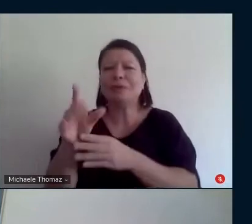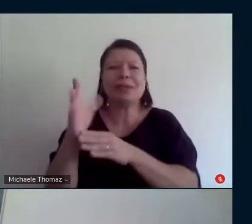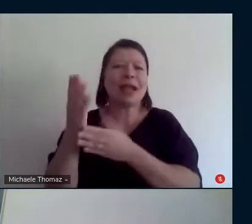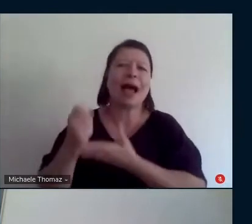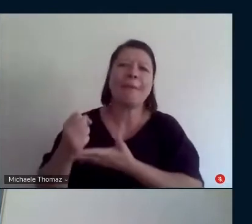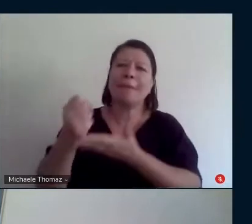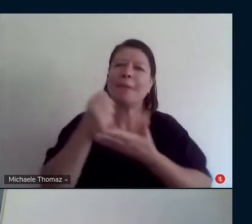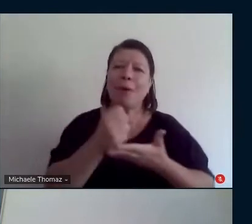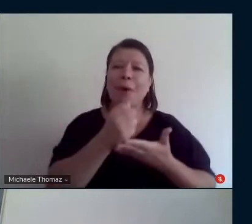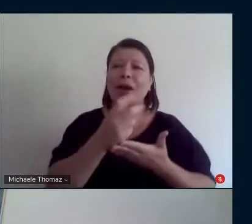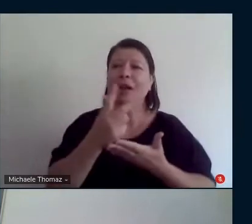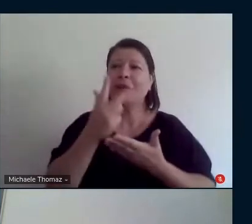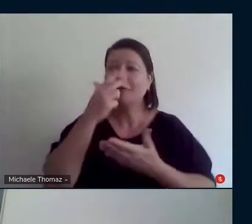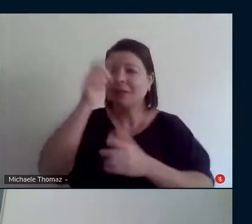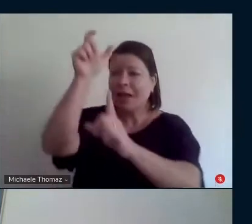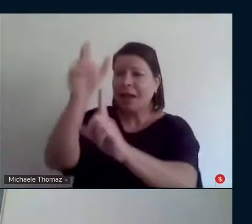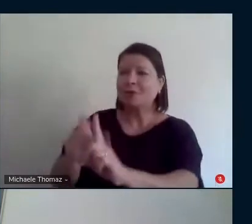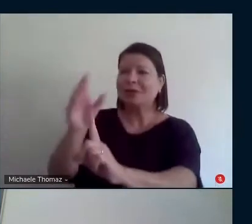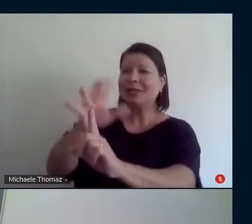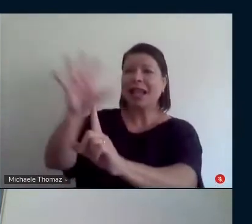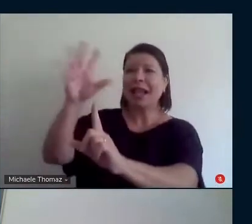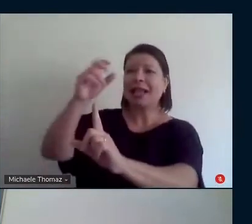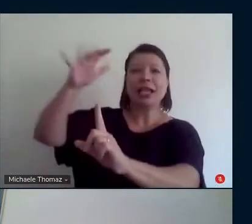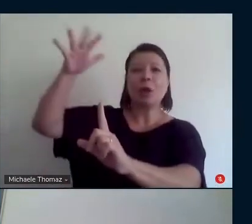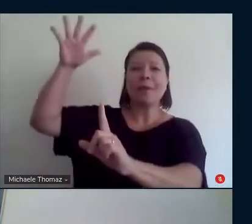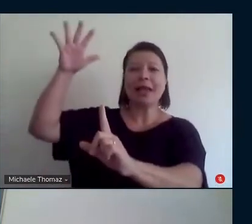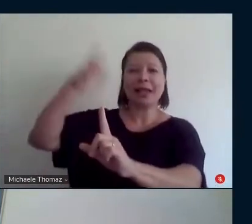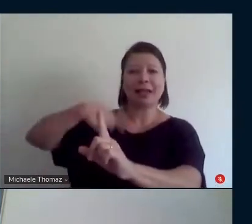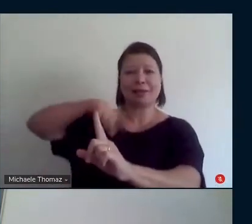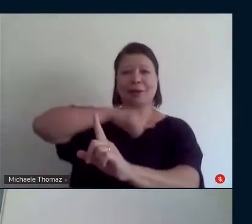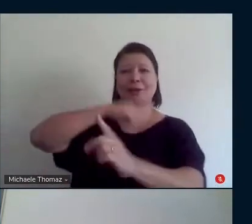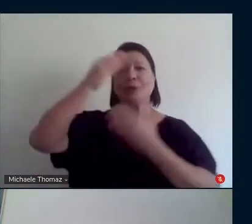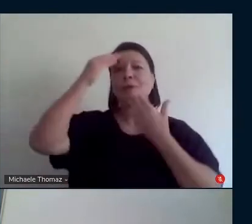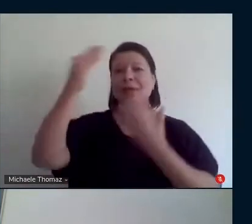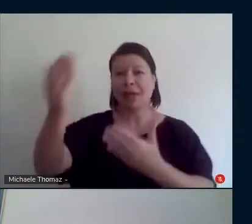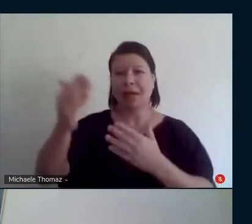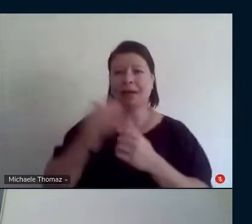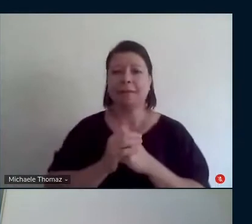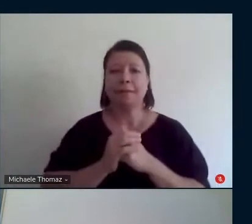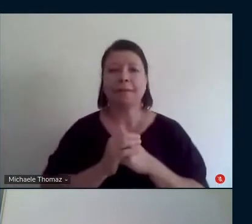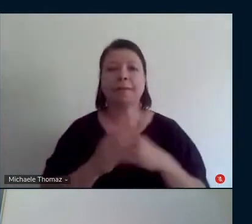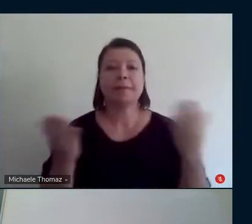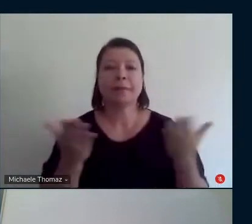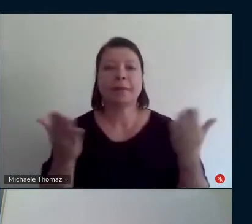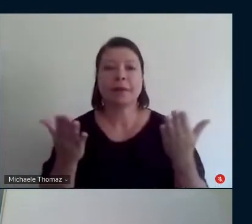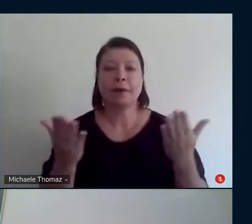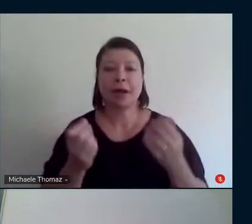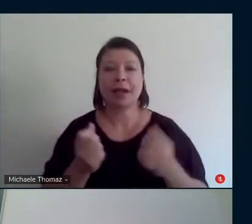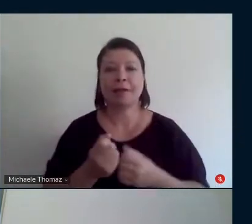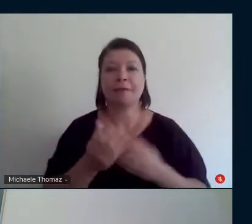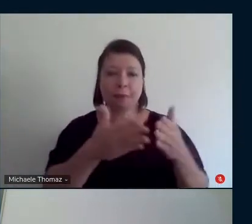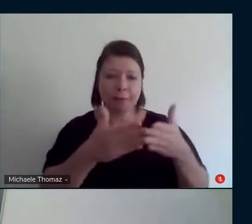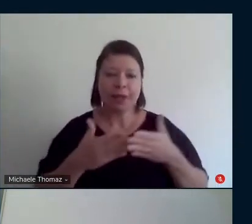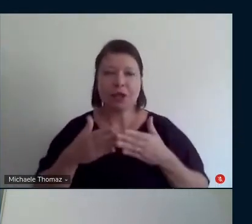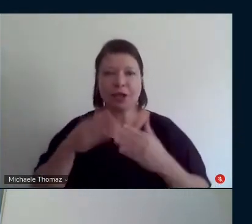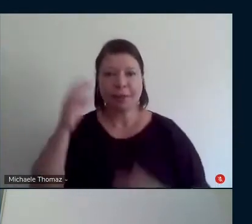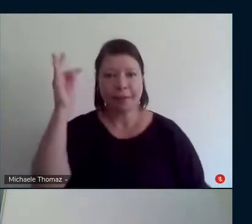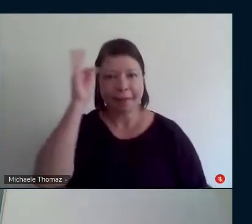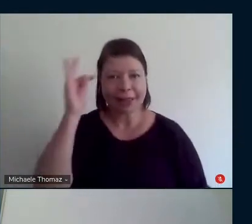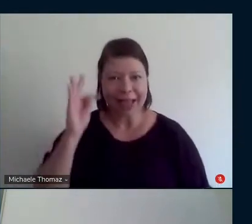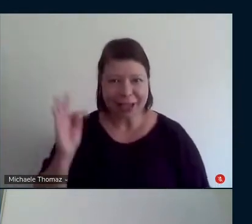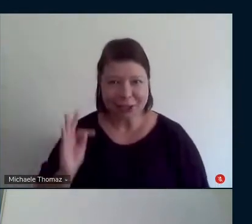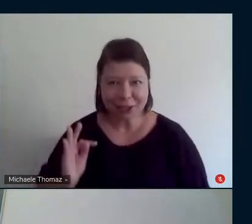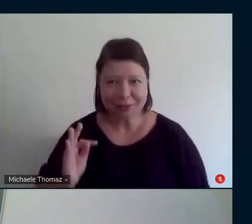iluminada do nosso lado muito obrigada eu vou passar pra Tati pra ela fazer os comentários depois eu